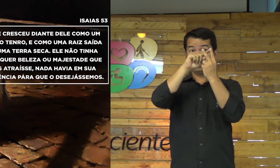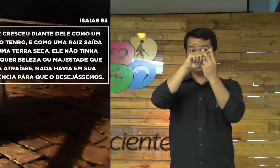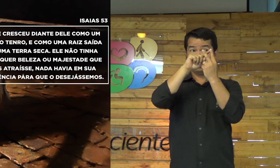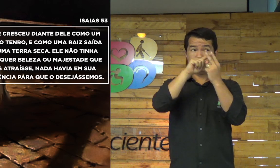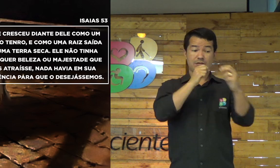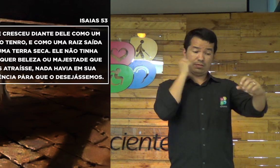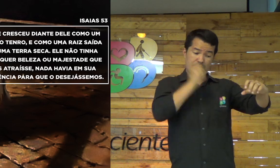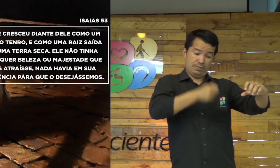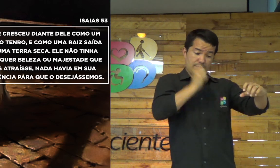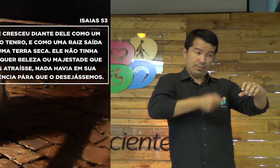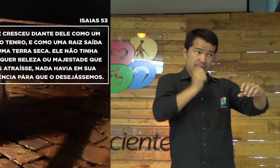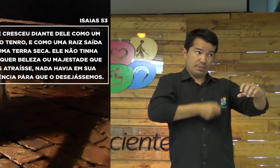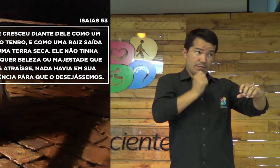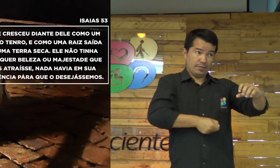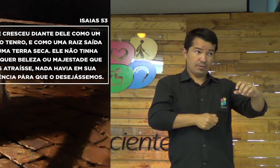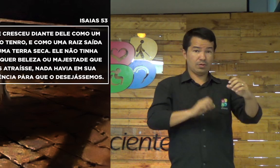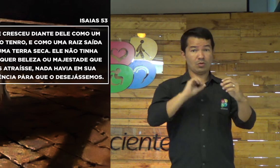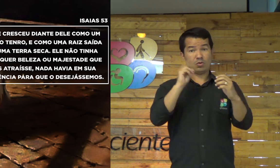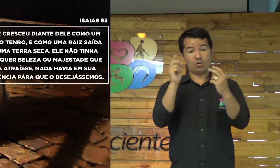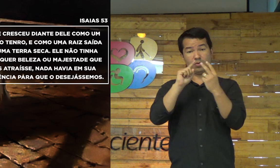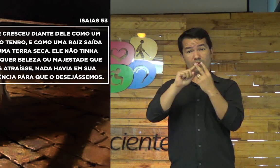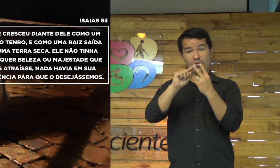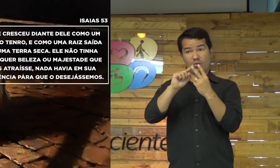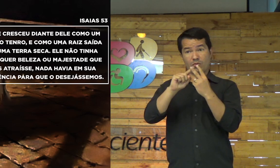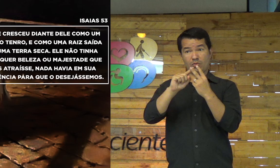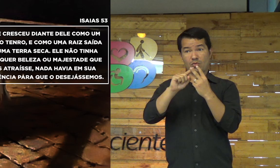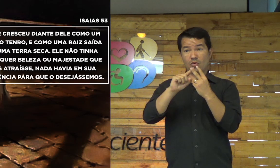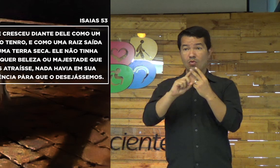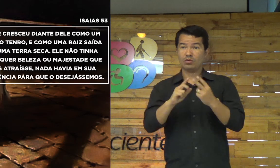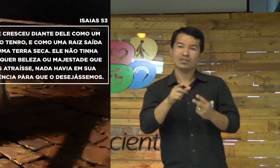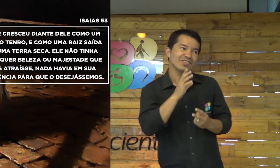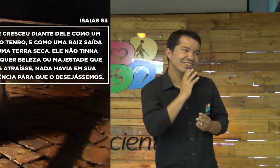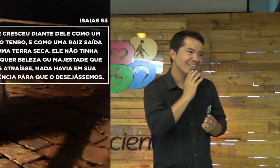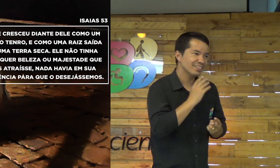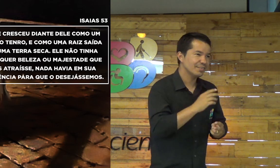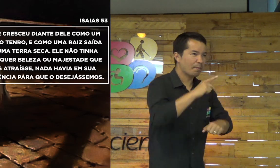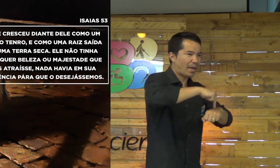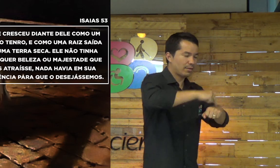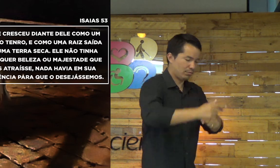Broto-tenro significa marceneiro.